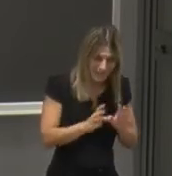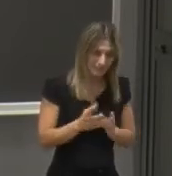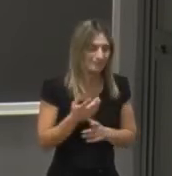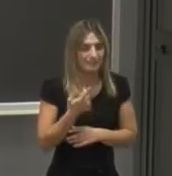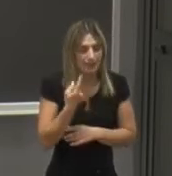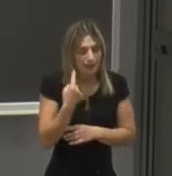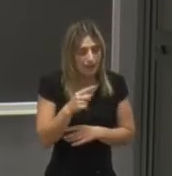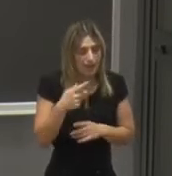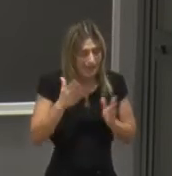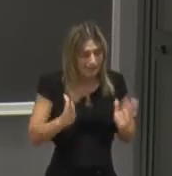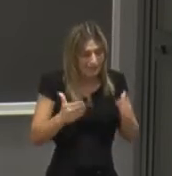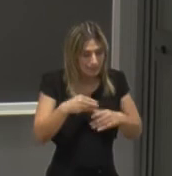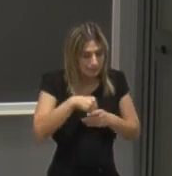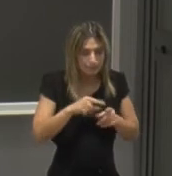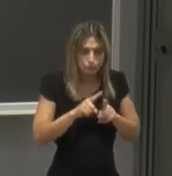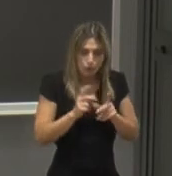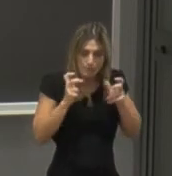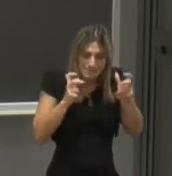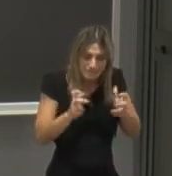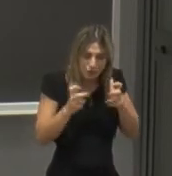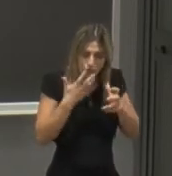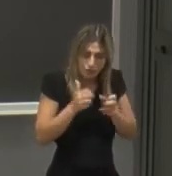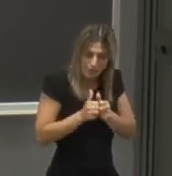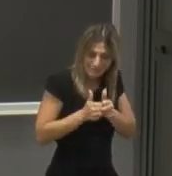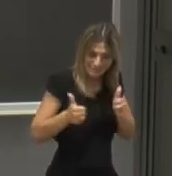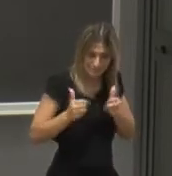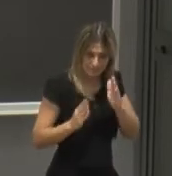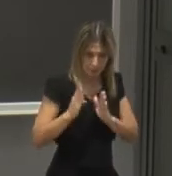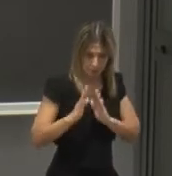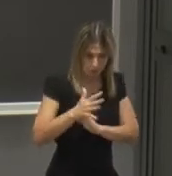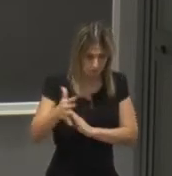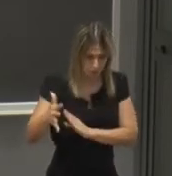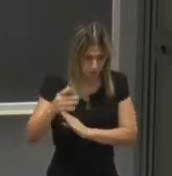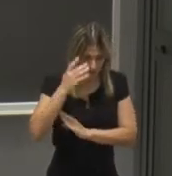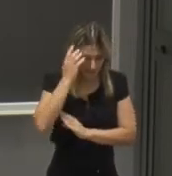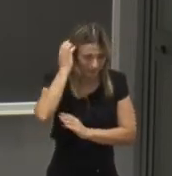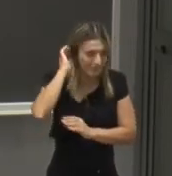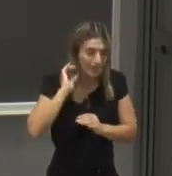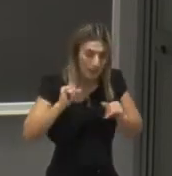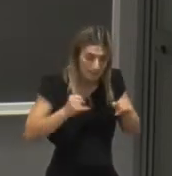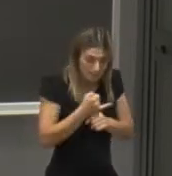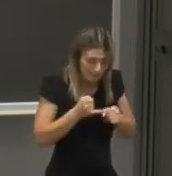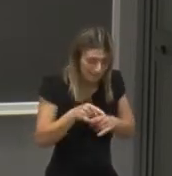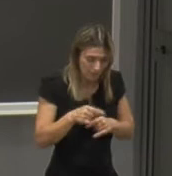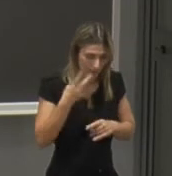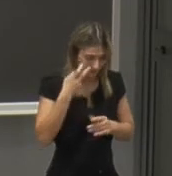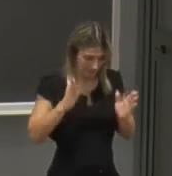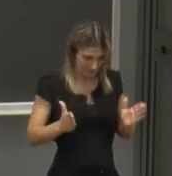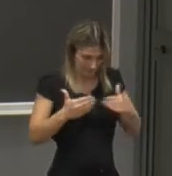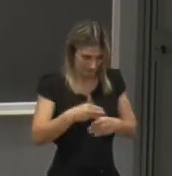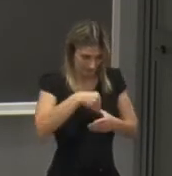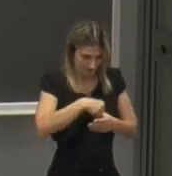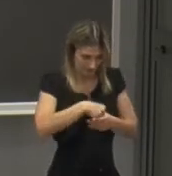dipartimenti fanno un grande sforzo per distinguersi e in particolare diciamo nel nostro